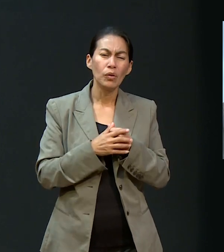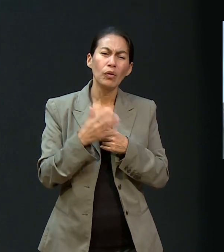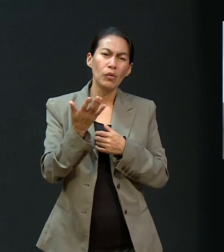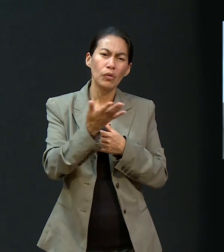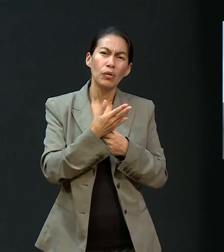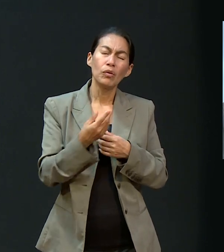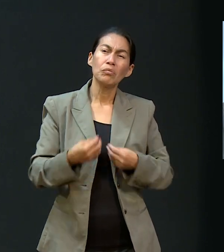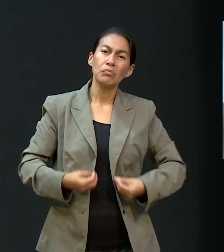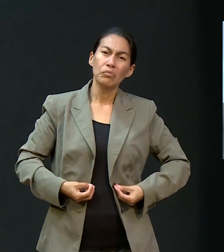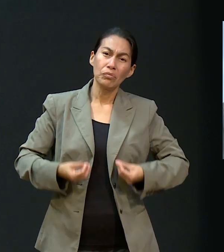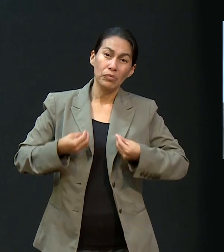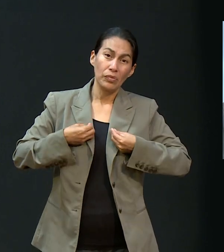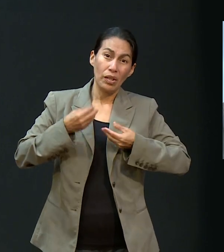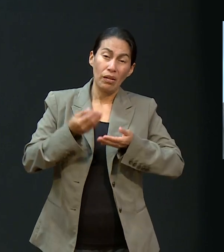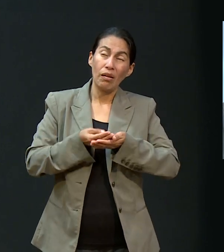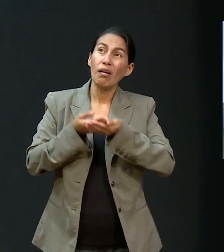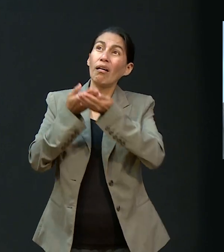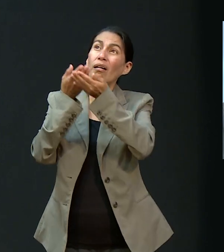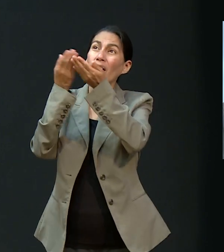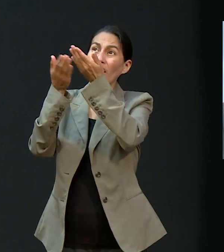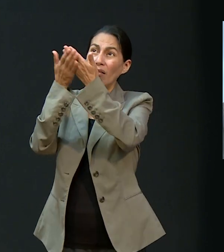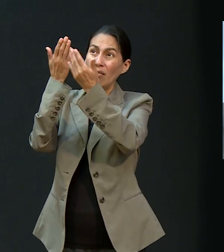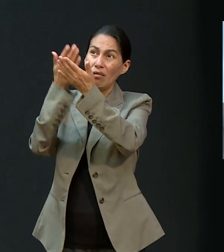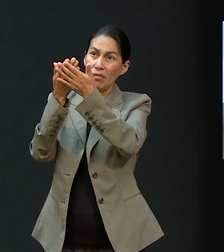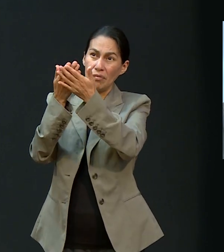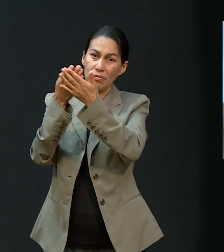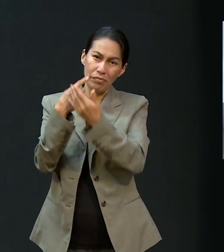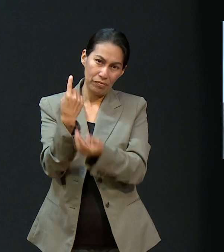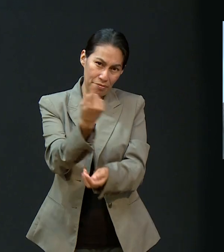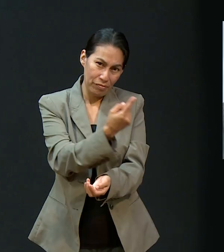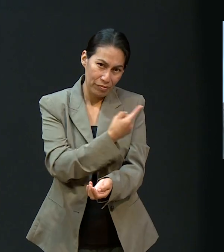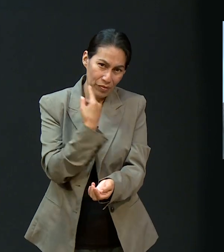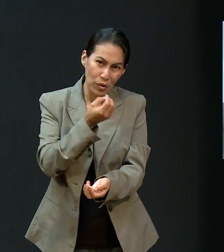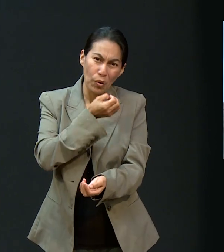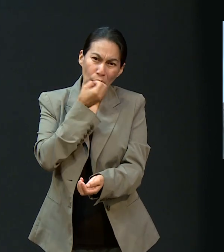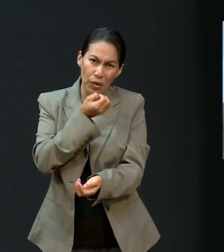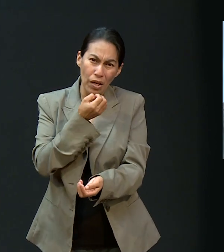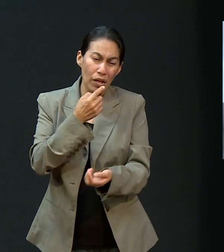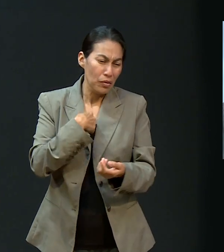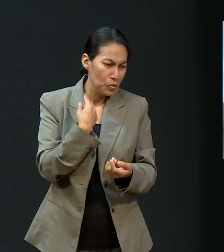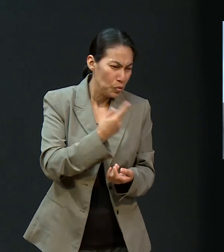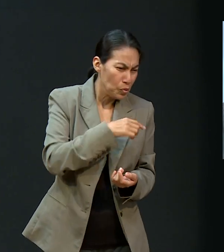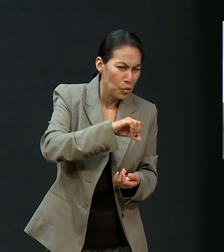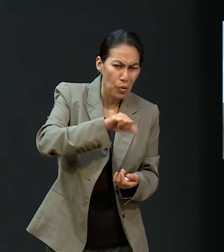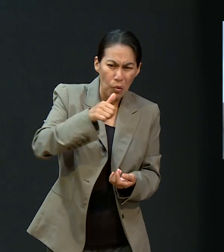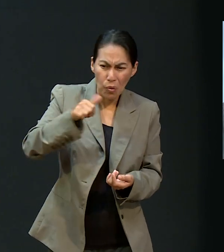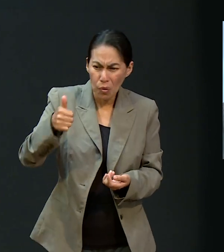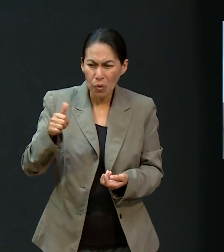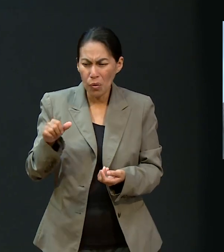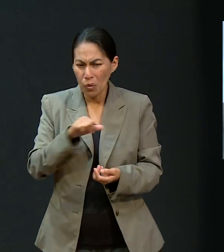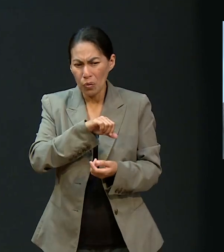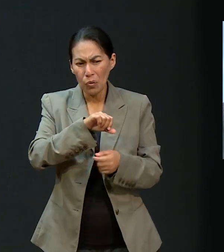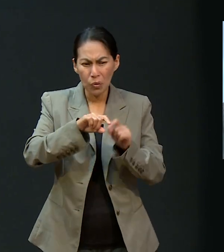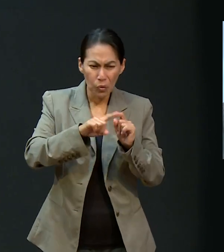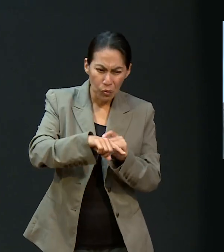a Dios, queremos que todos los demás oren por nosotros. Y también nosotros debemos orar por esos otros